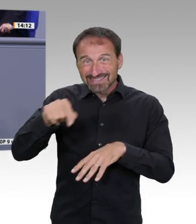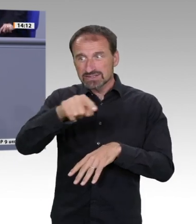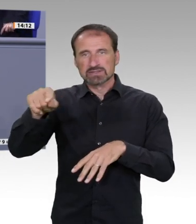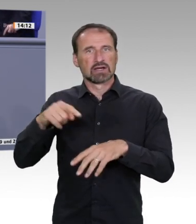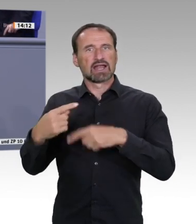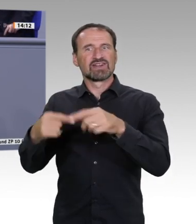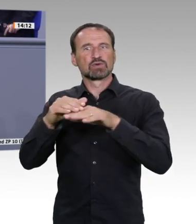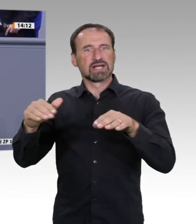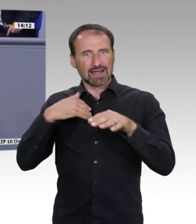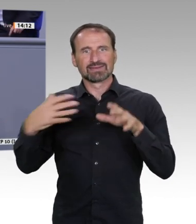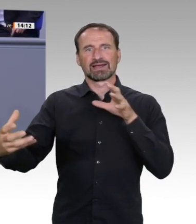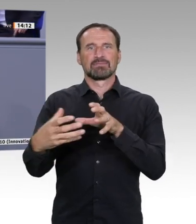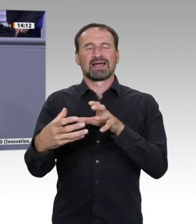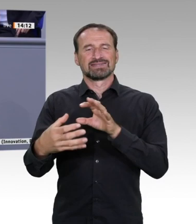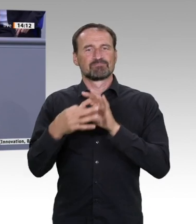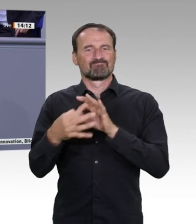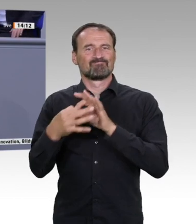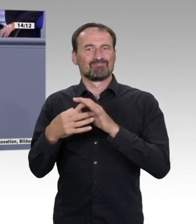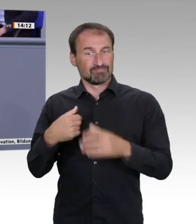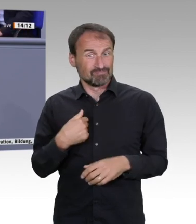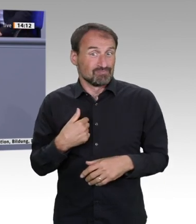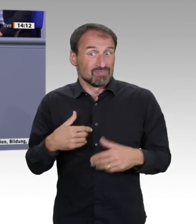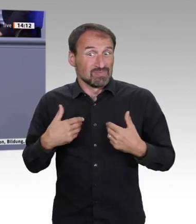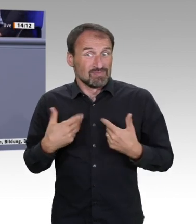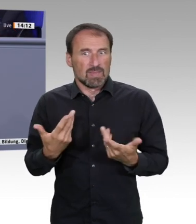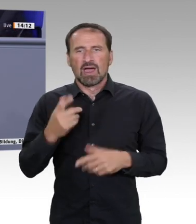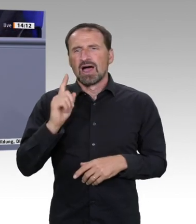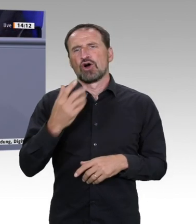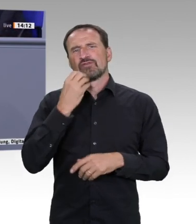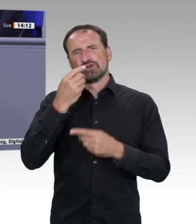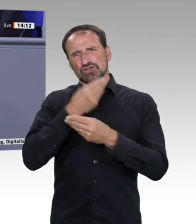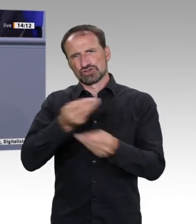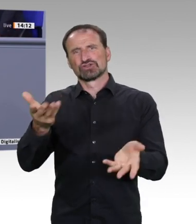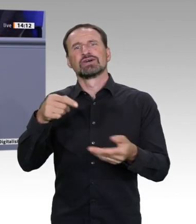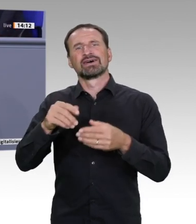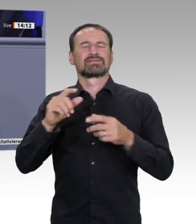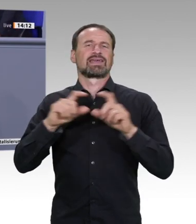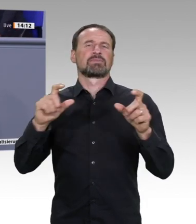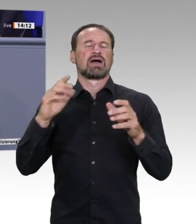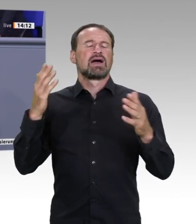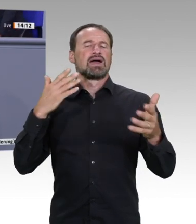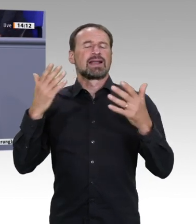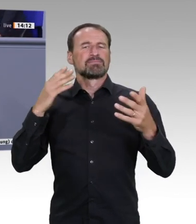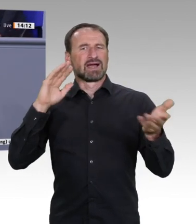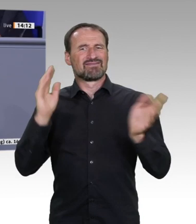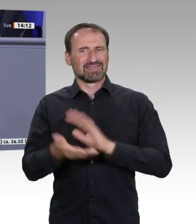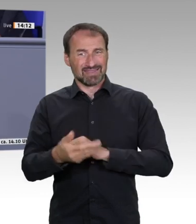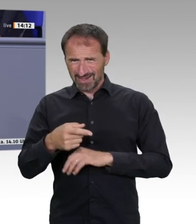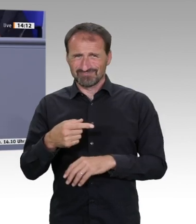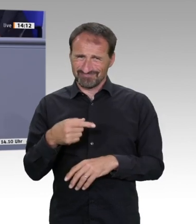Ich möchte das Thema Rohstoffe ansprechen, weil die viel gepriesene Elektromobilität immer wieder angesprochen wird. Ja, wo kommen denn diese Rohstoffe her?